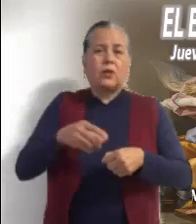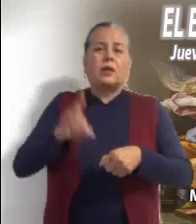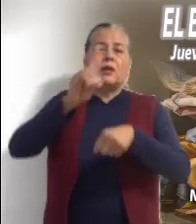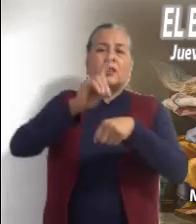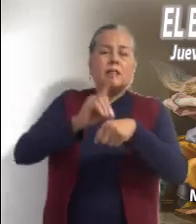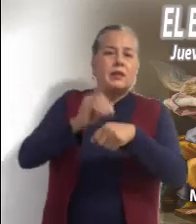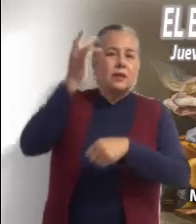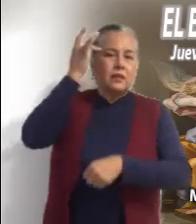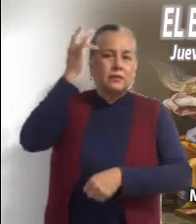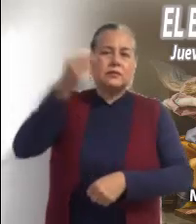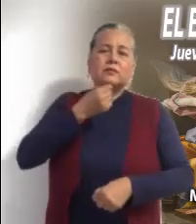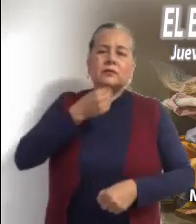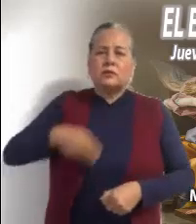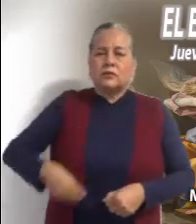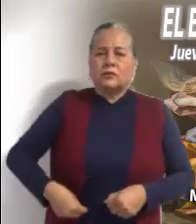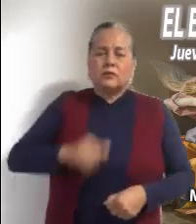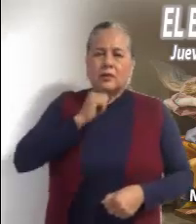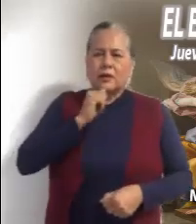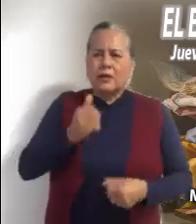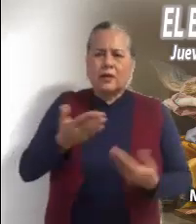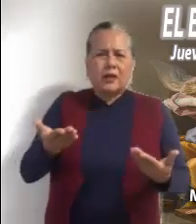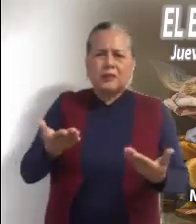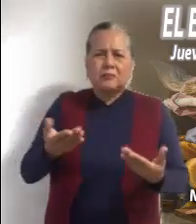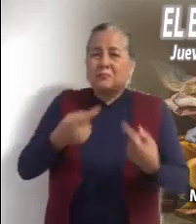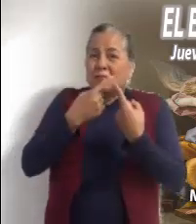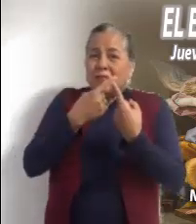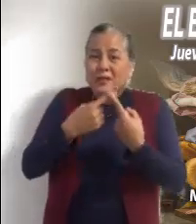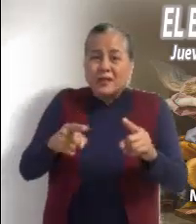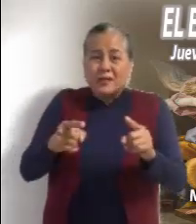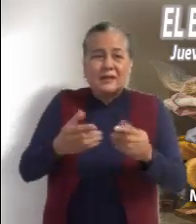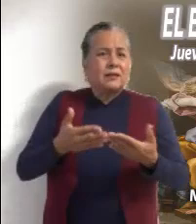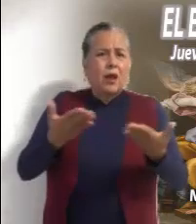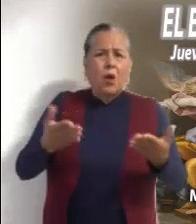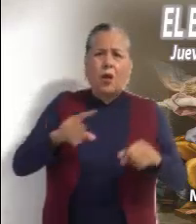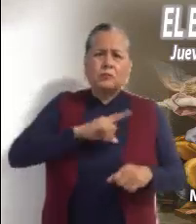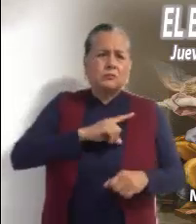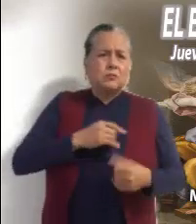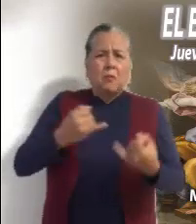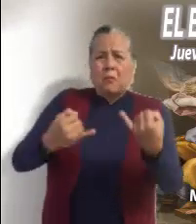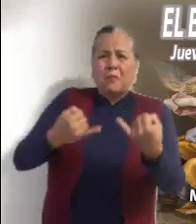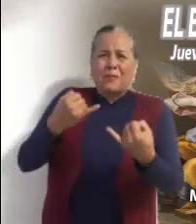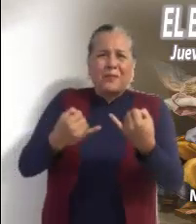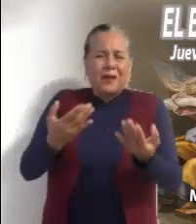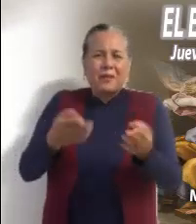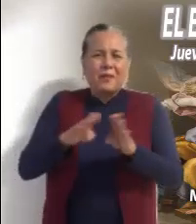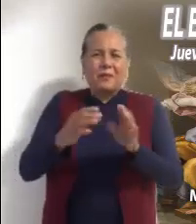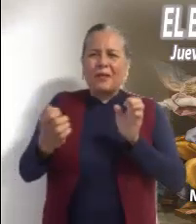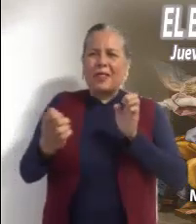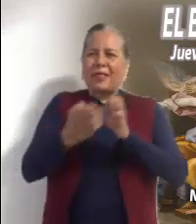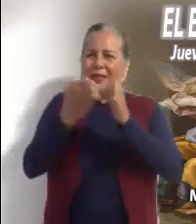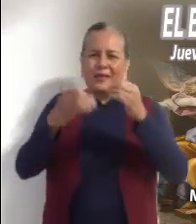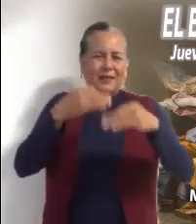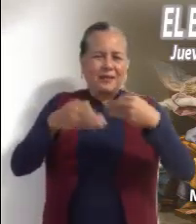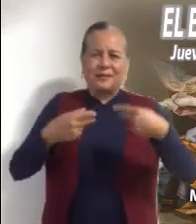Las bromas que se gastan, las mentiras que buscan engañar Las falsas noticias y la presentación